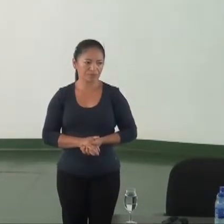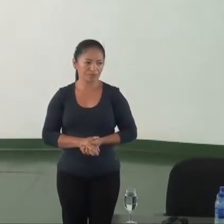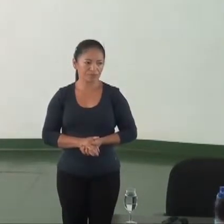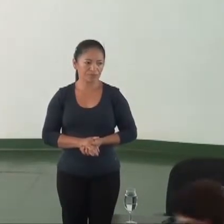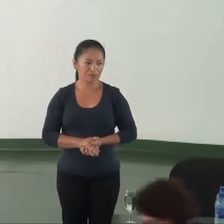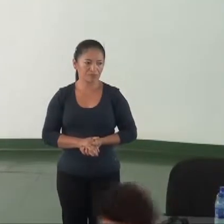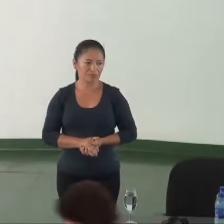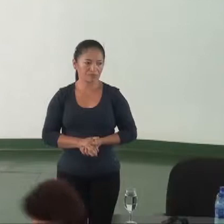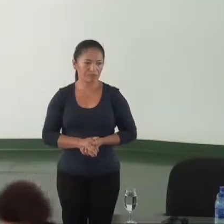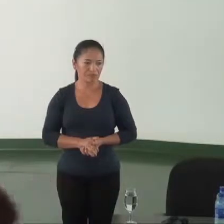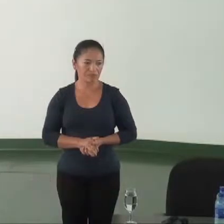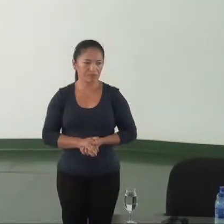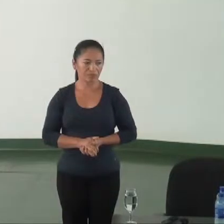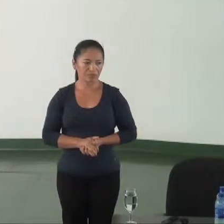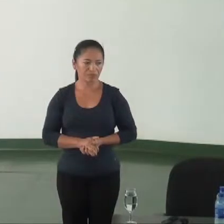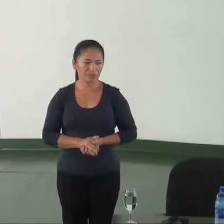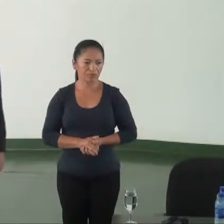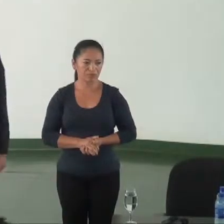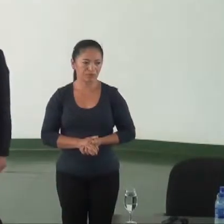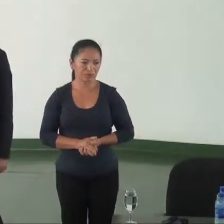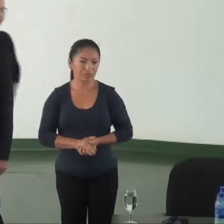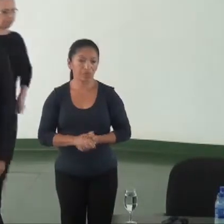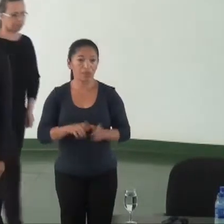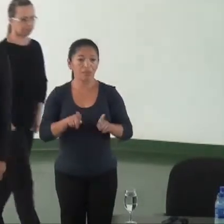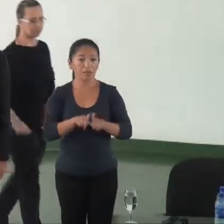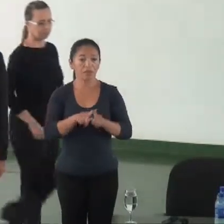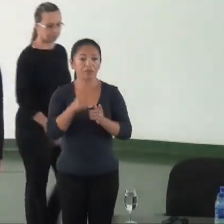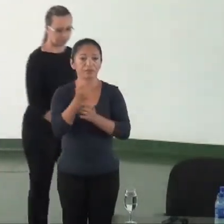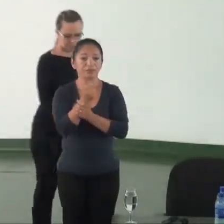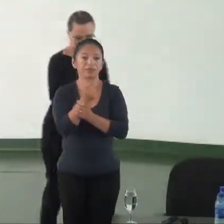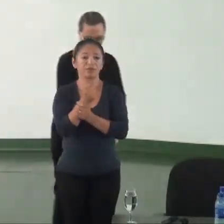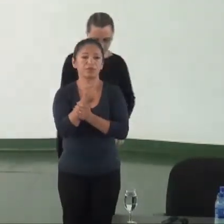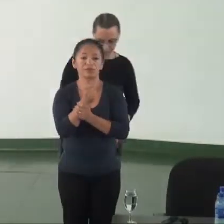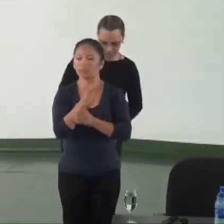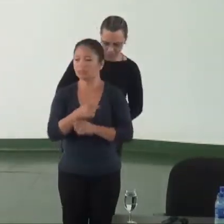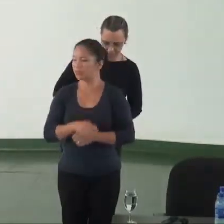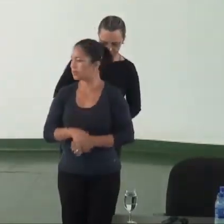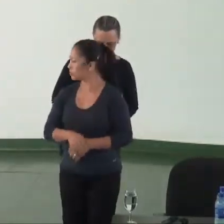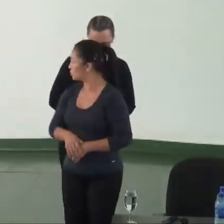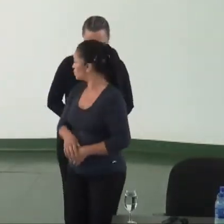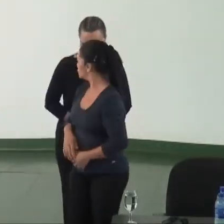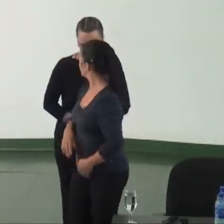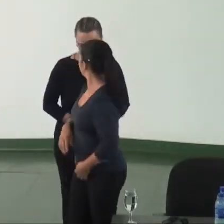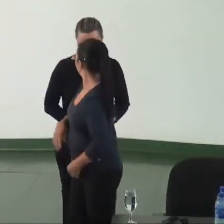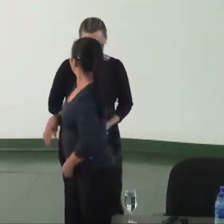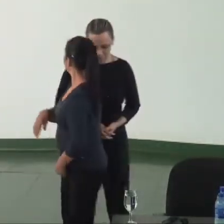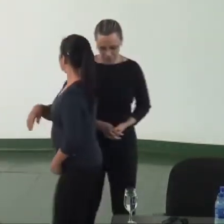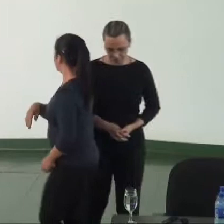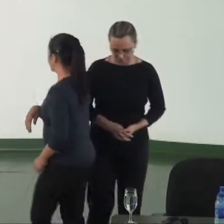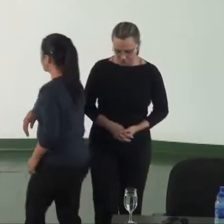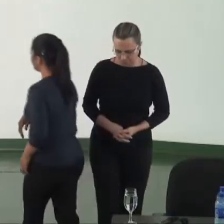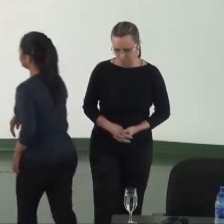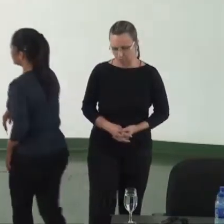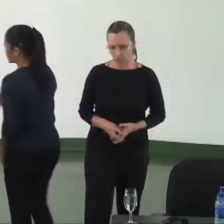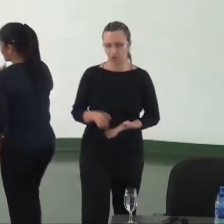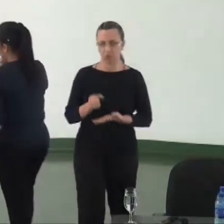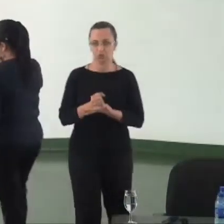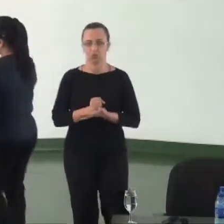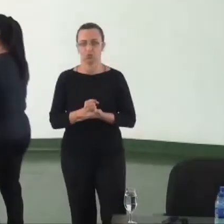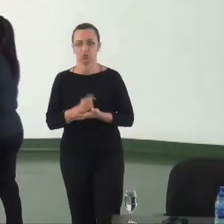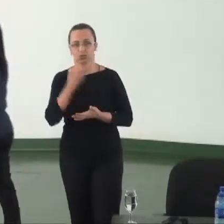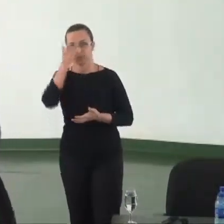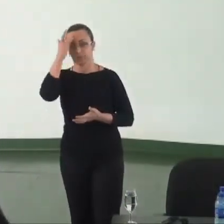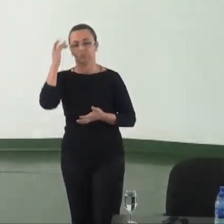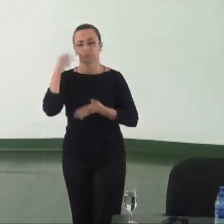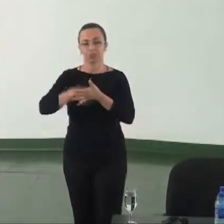O seguinte, assegurar mecanismos de controle da atuação policial na repressão a manifestantes